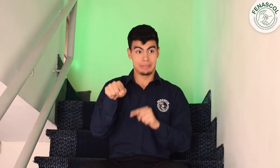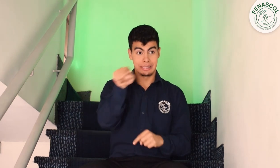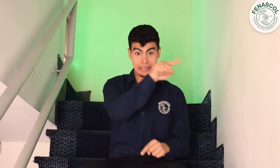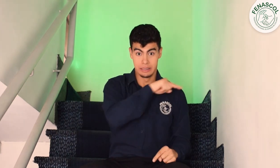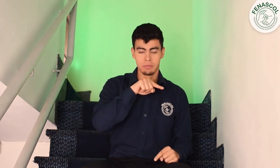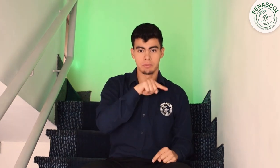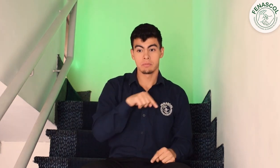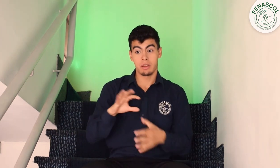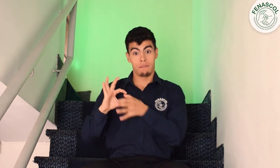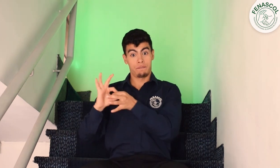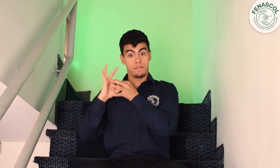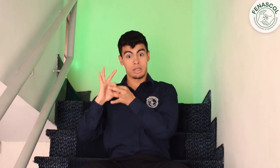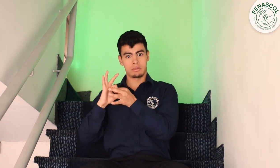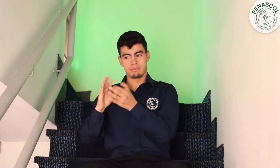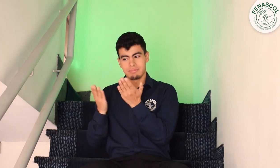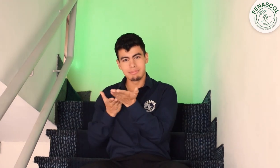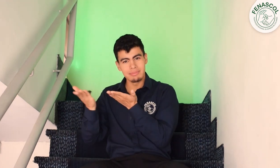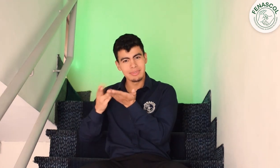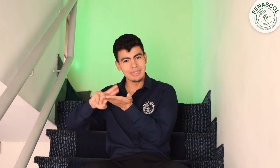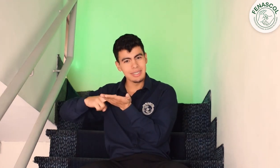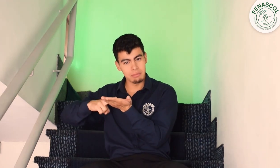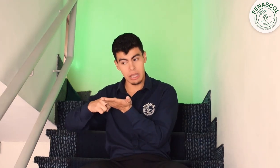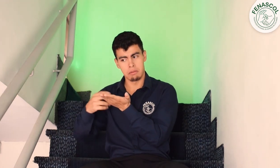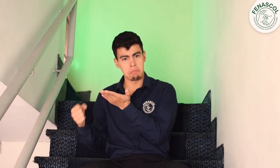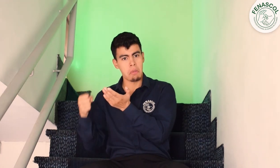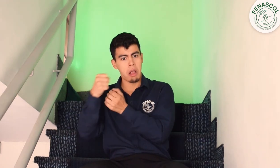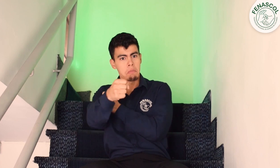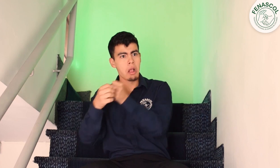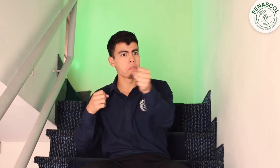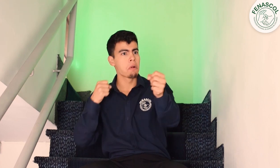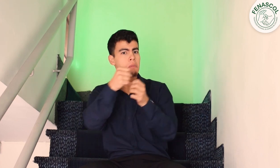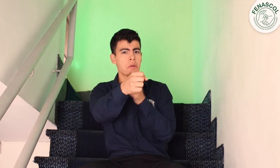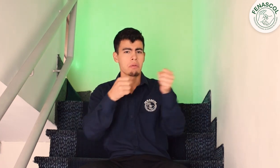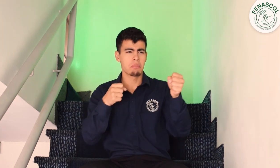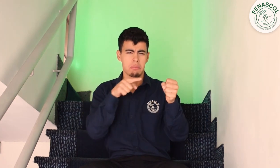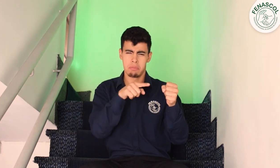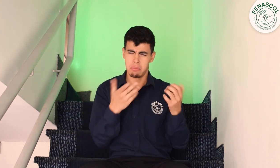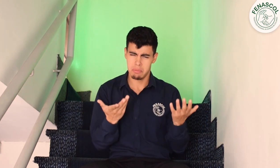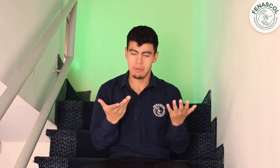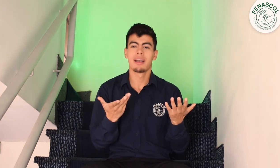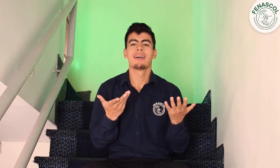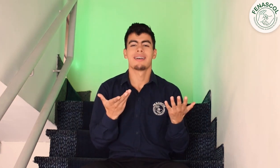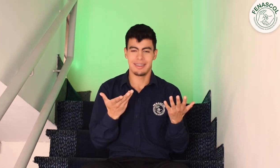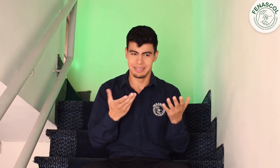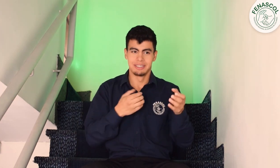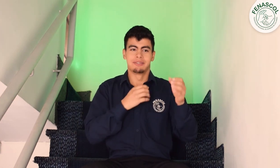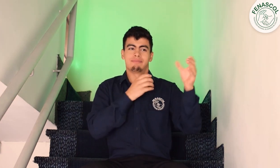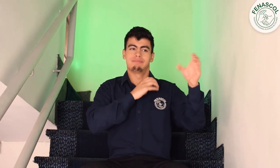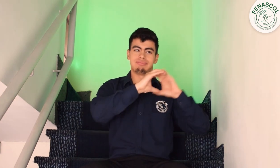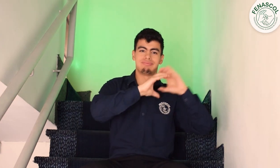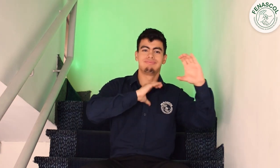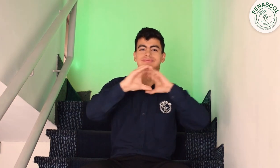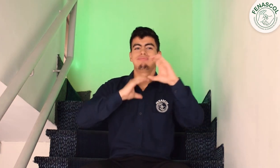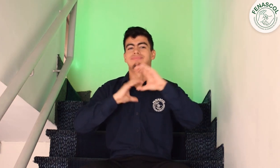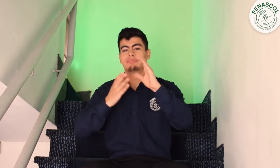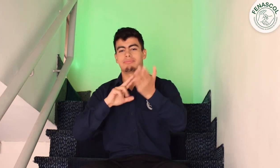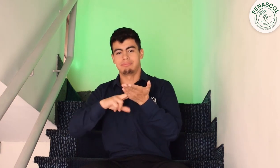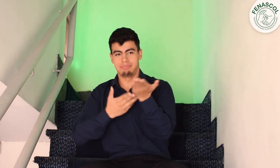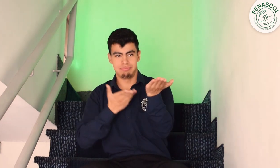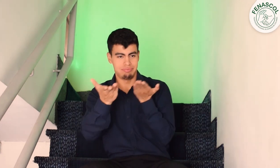actividades, gracias al convenio que establecen con FENASCOL, hemos podido suplir la necesidad del Servicio de Interpretación